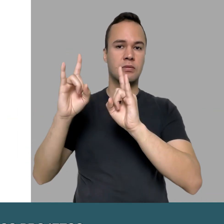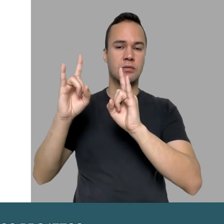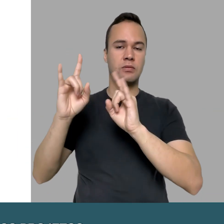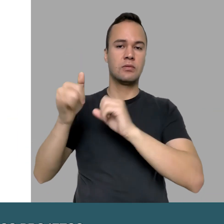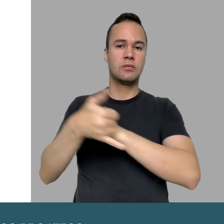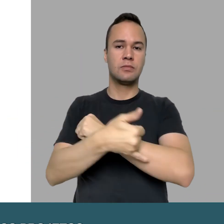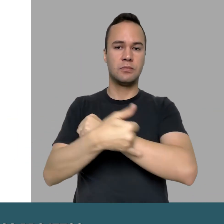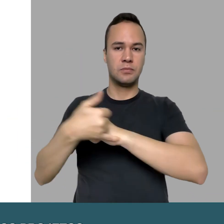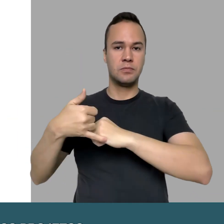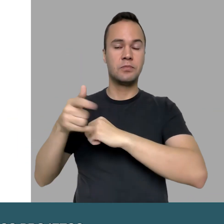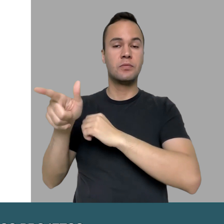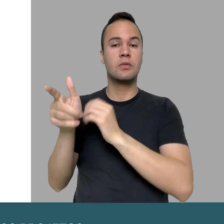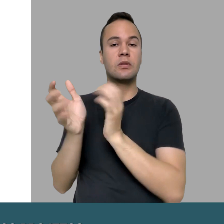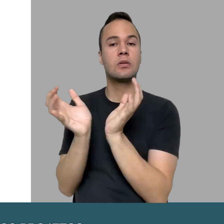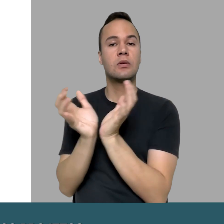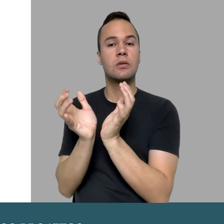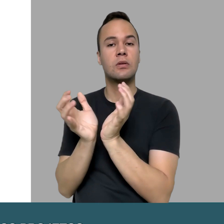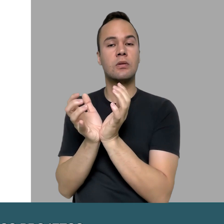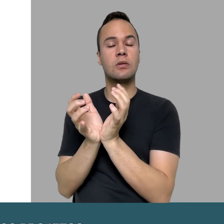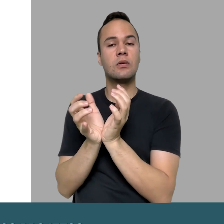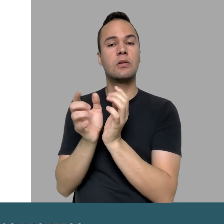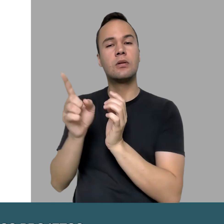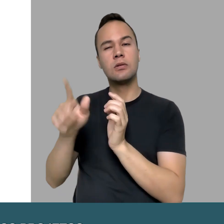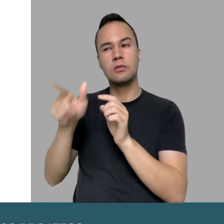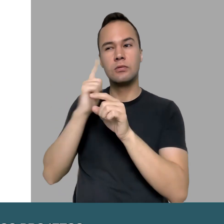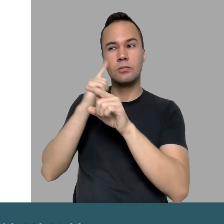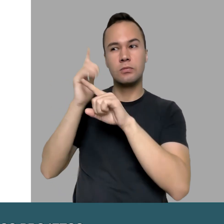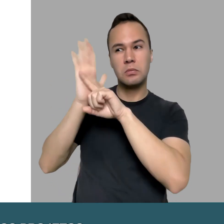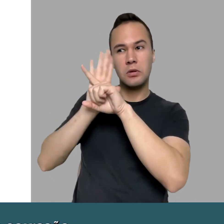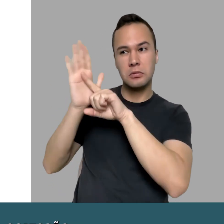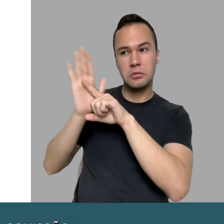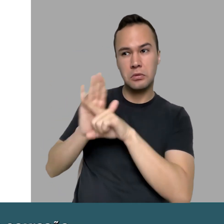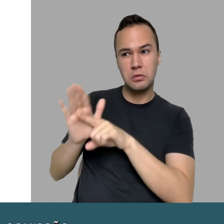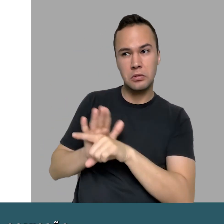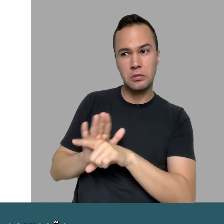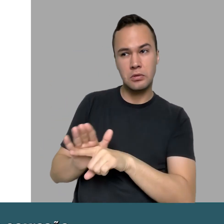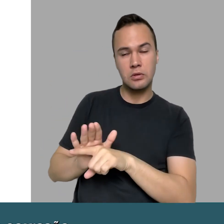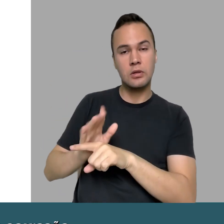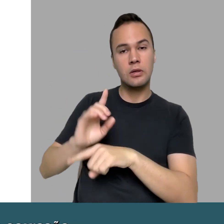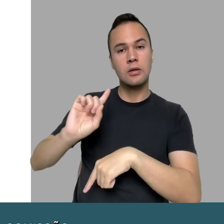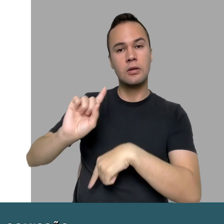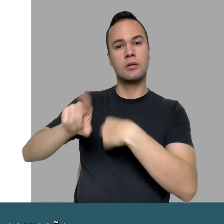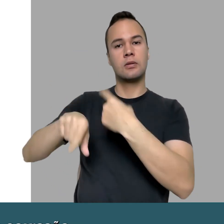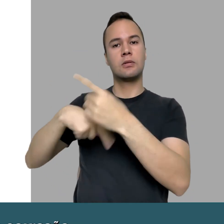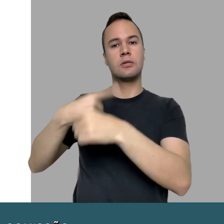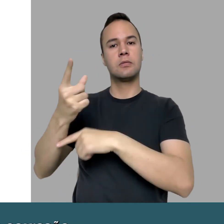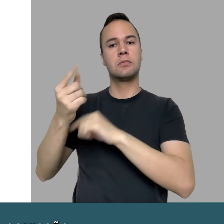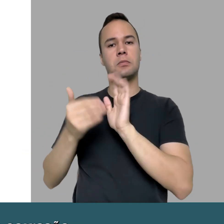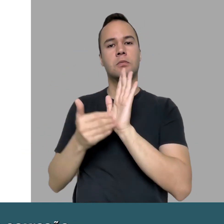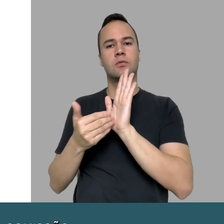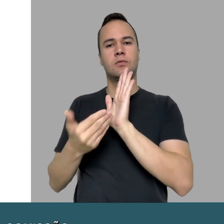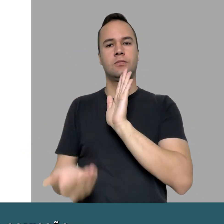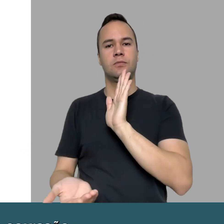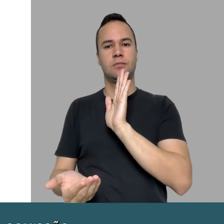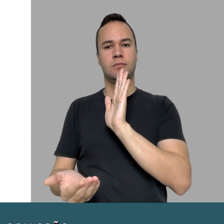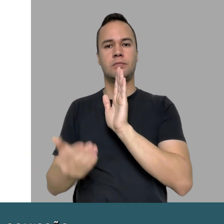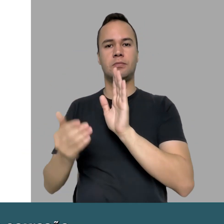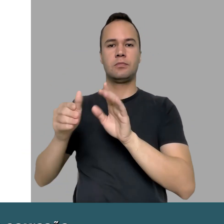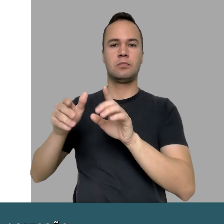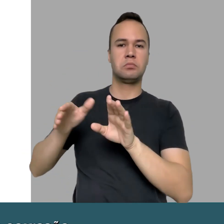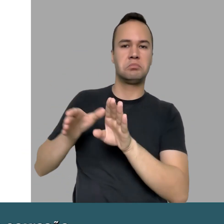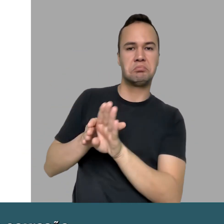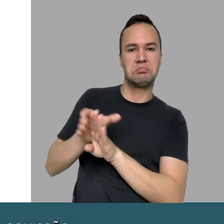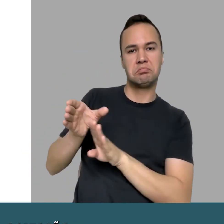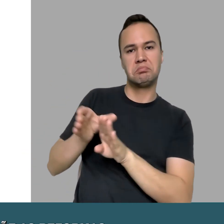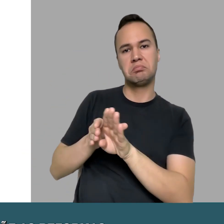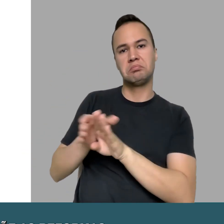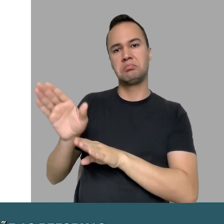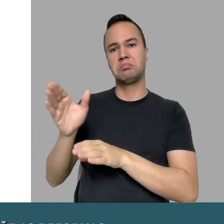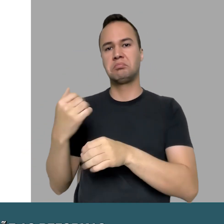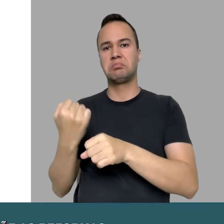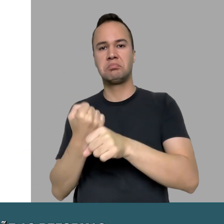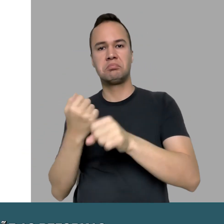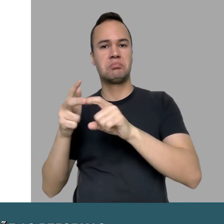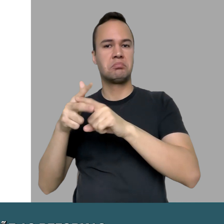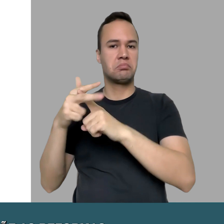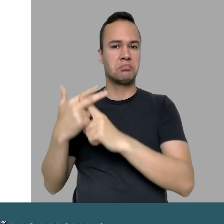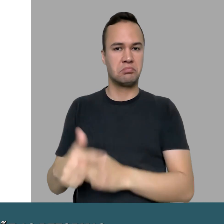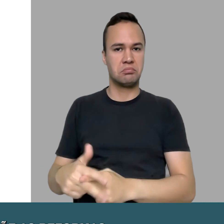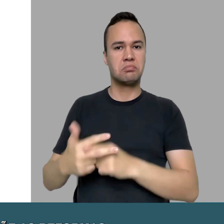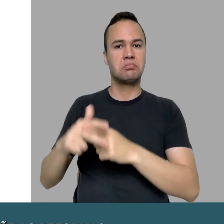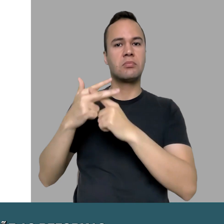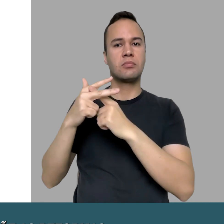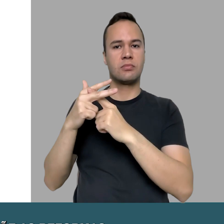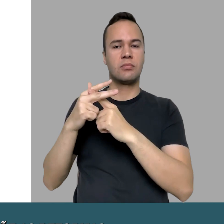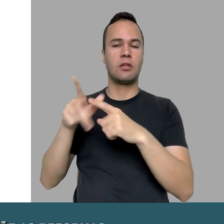projetos urbanos e de edificações, na qual a comissão faz uma análise técnica e depois